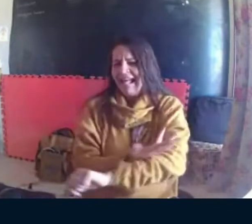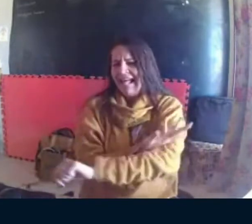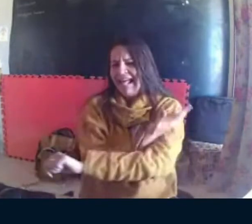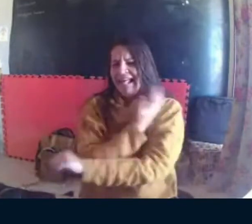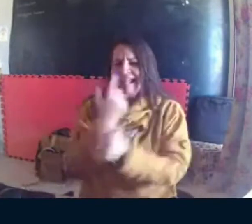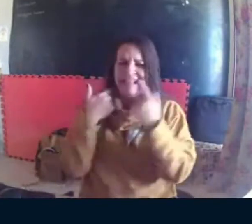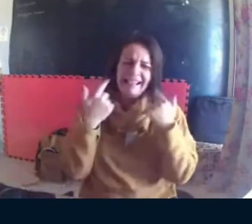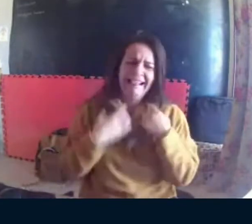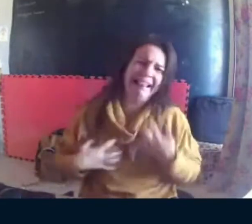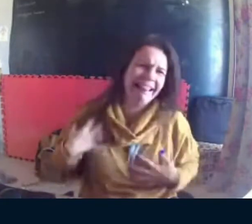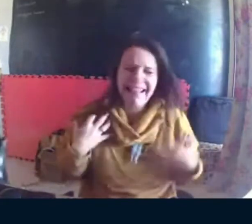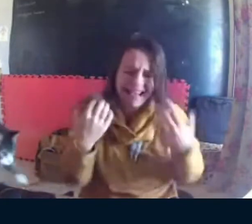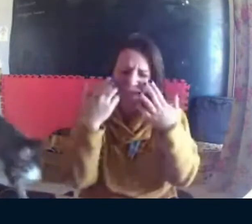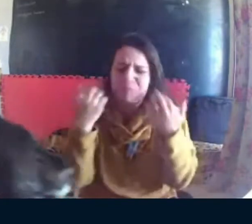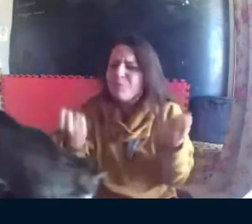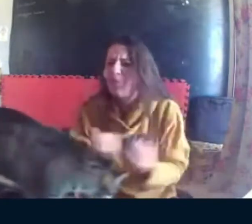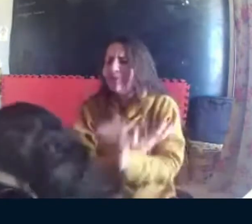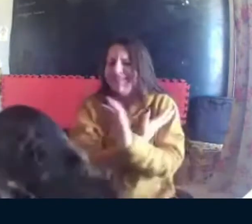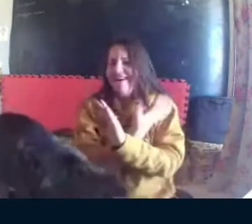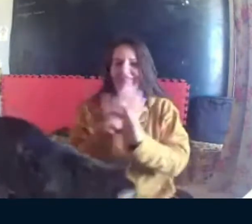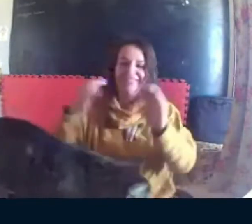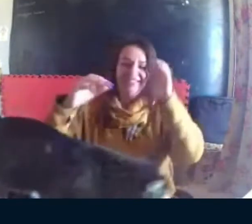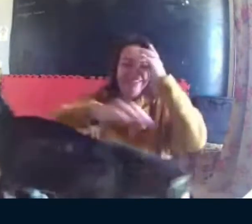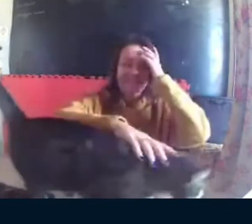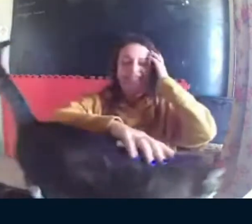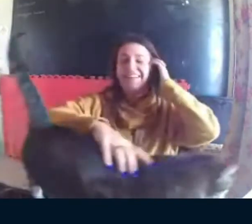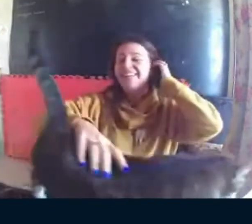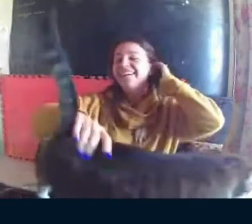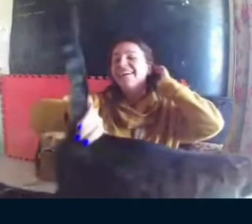Eu realmente me emocionei muito com essa história.